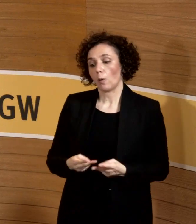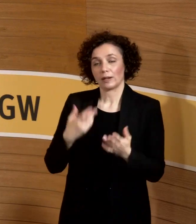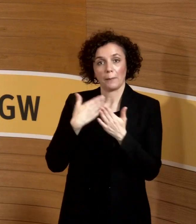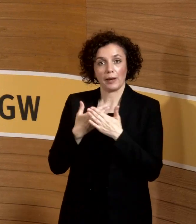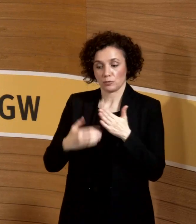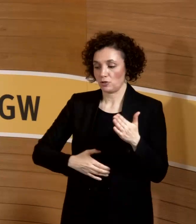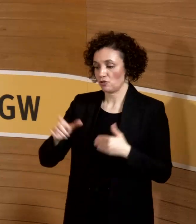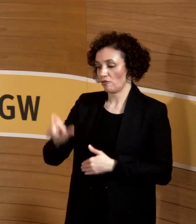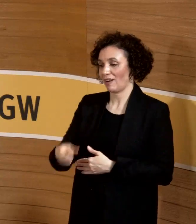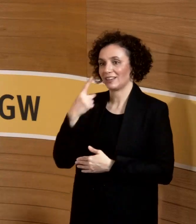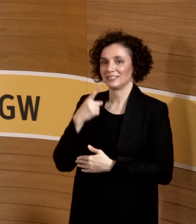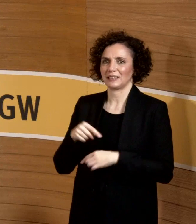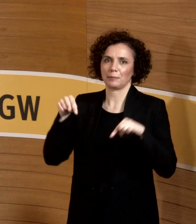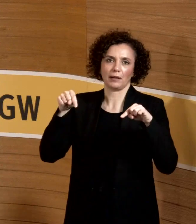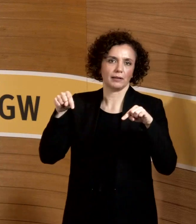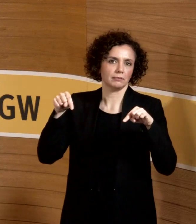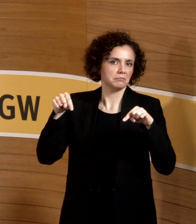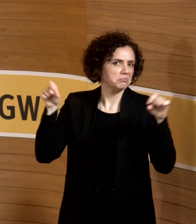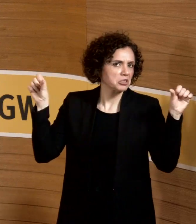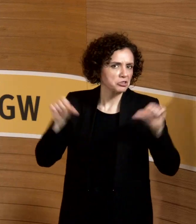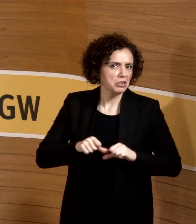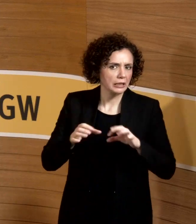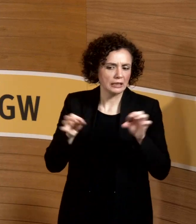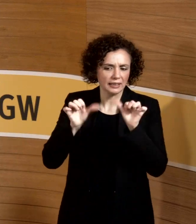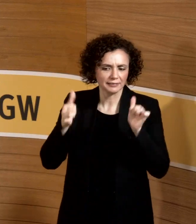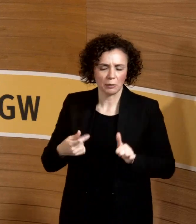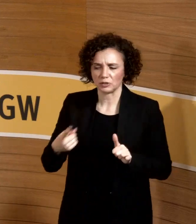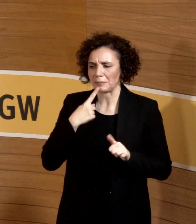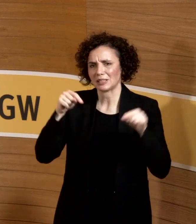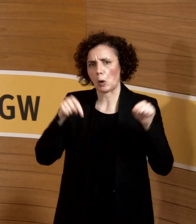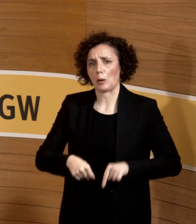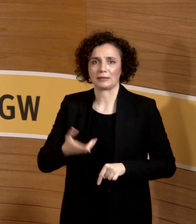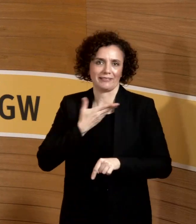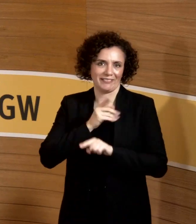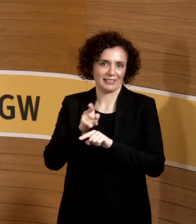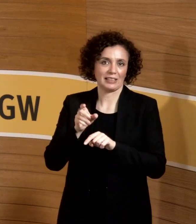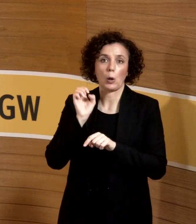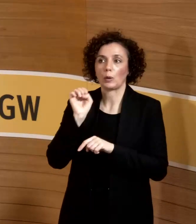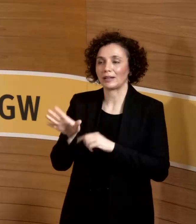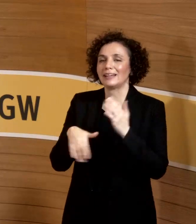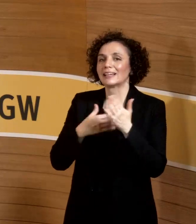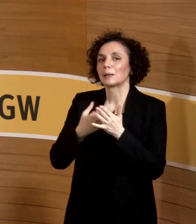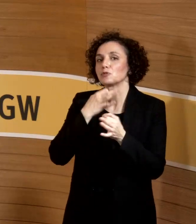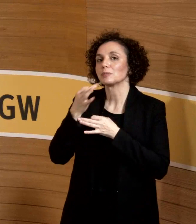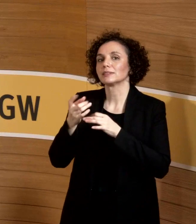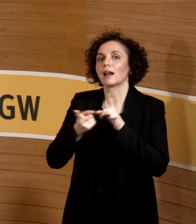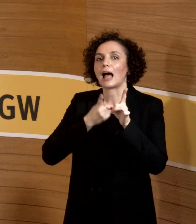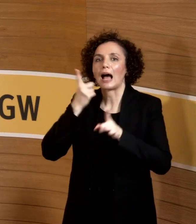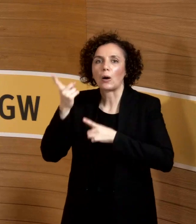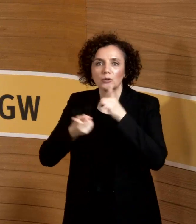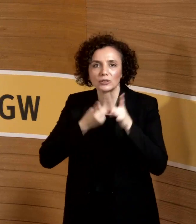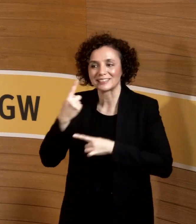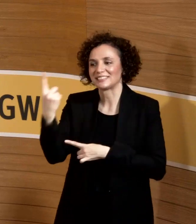schlechten Tag hat und sagt, jetzt möchte ich heute doch nicht, haben wir für sie Ausreden vorgegeben, die Ausreden, die sie dann